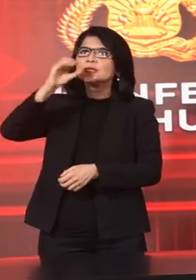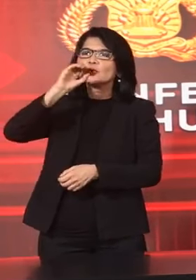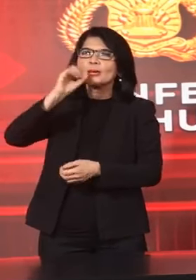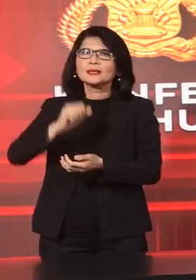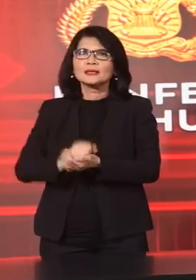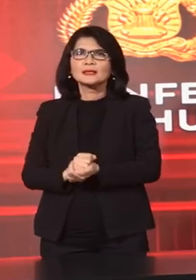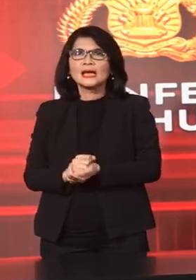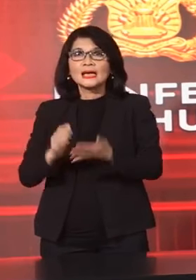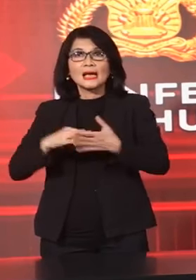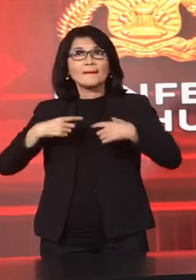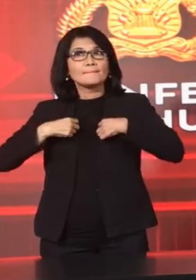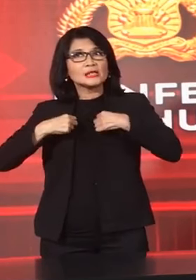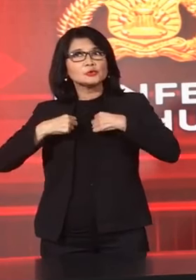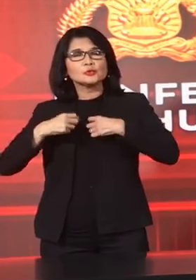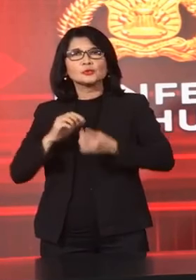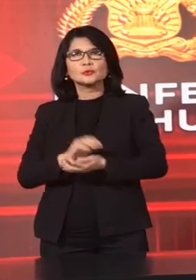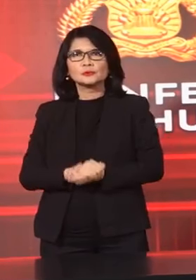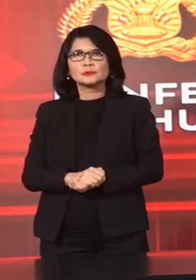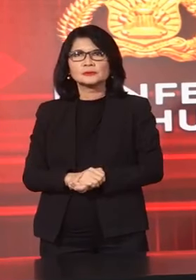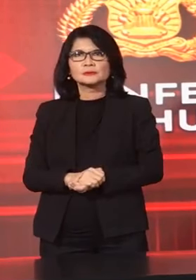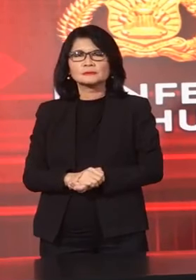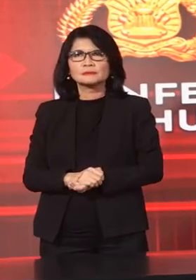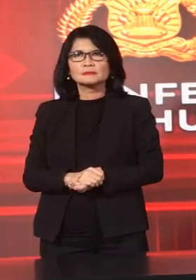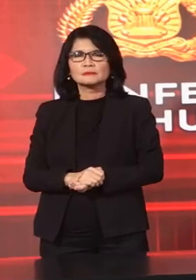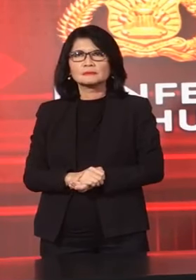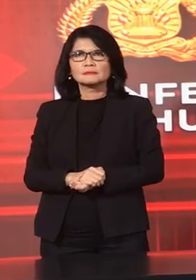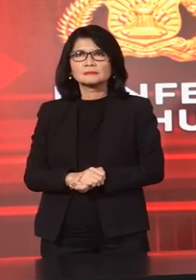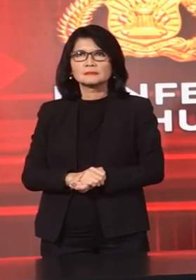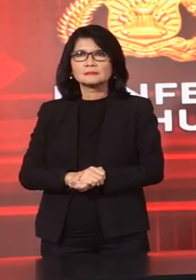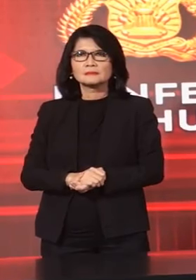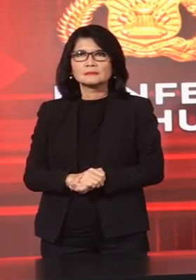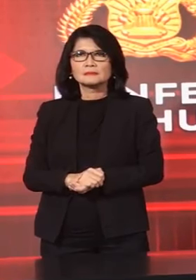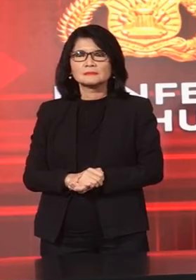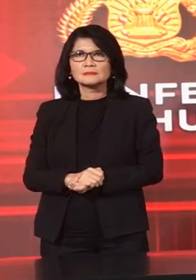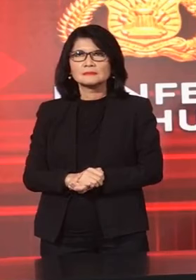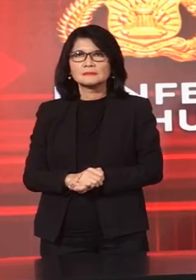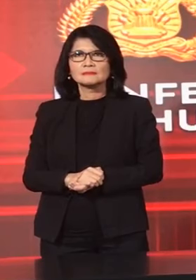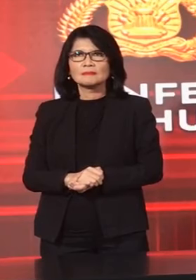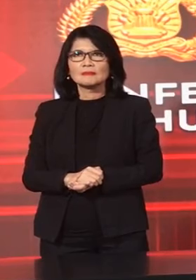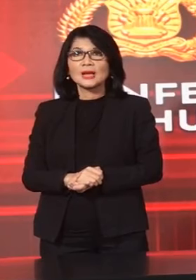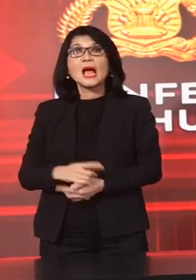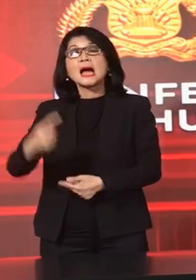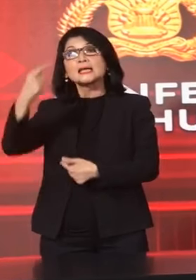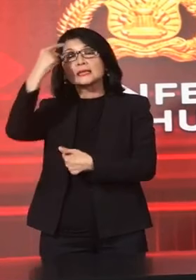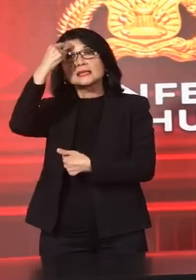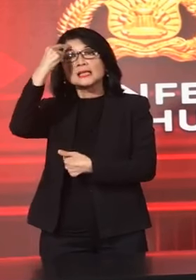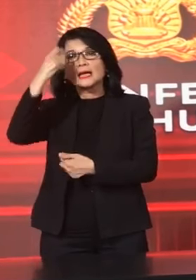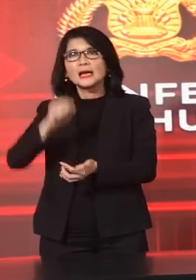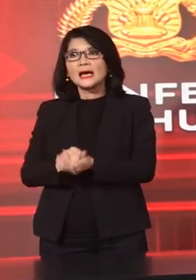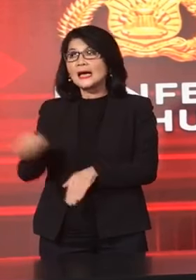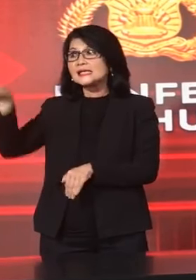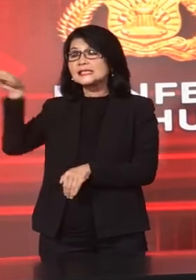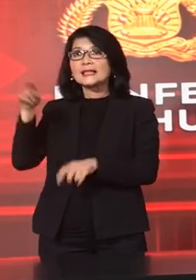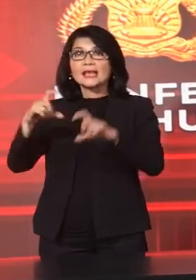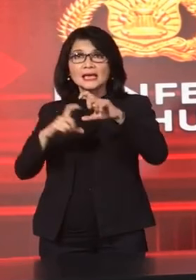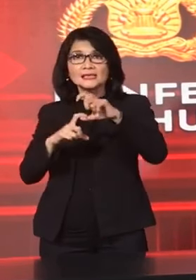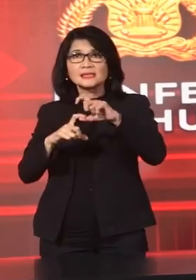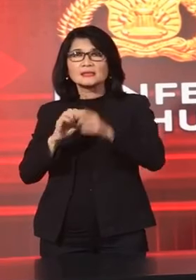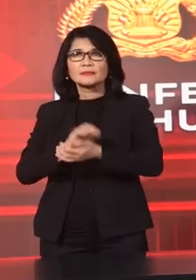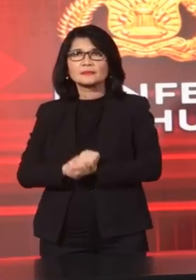Dan Pakaian Kemudian Tersangka ZS